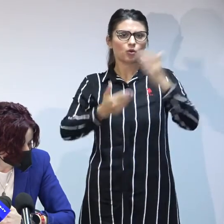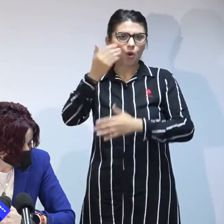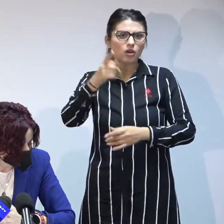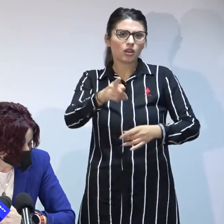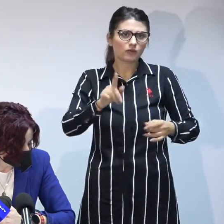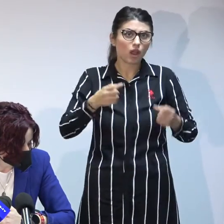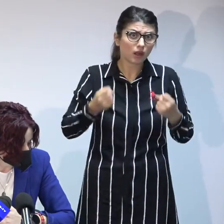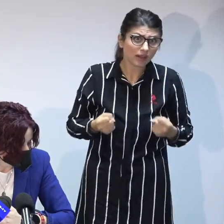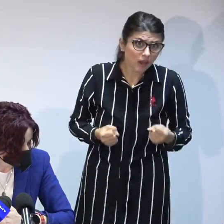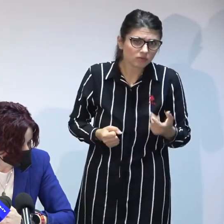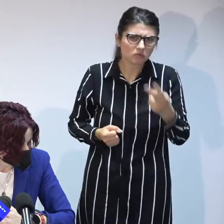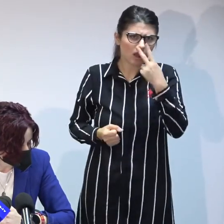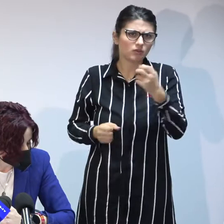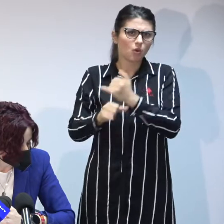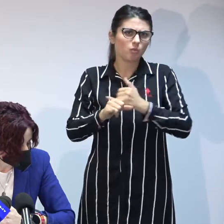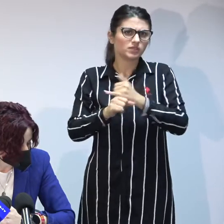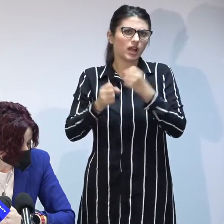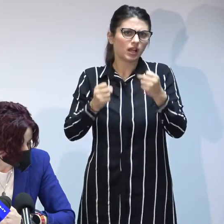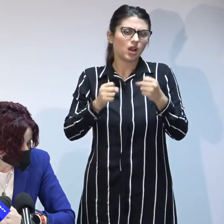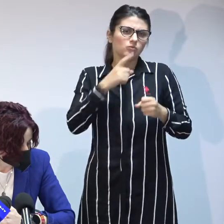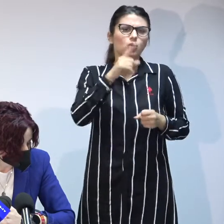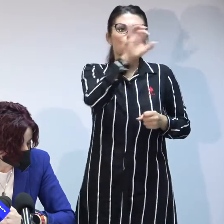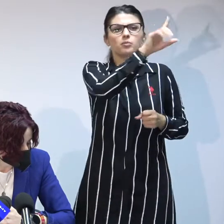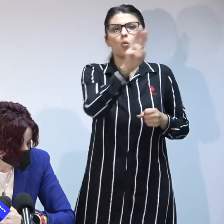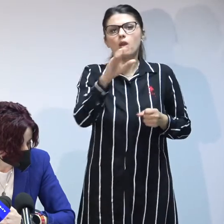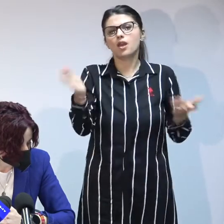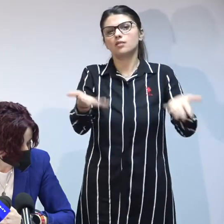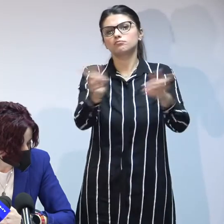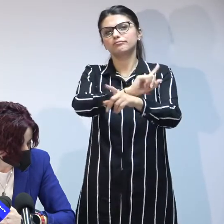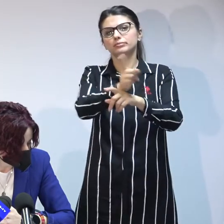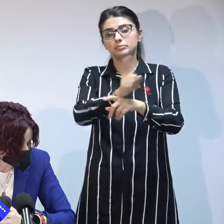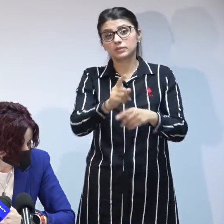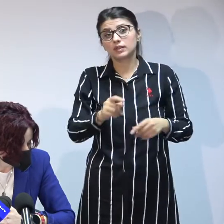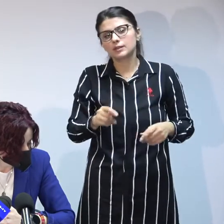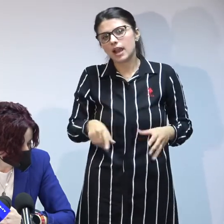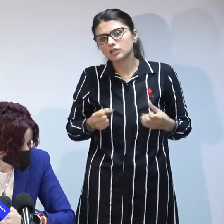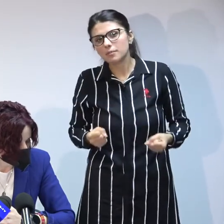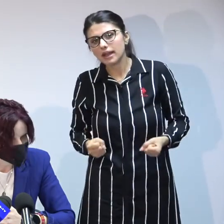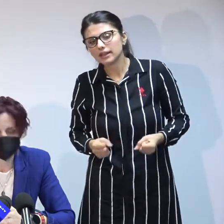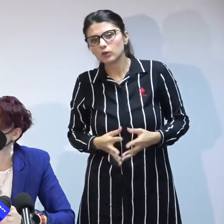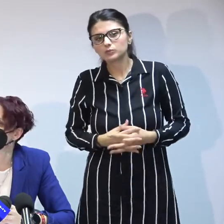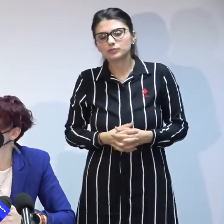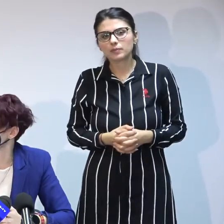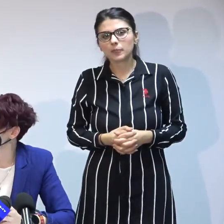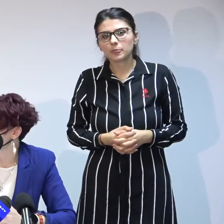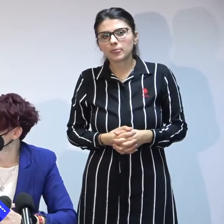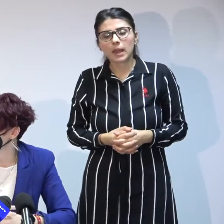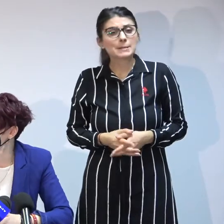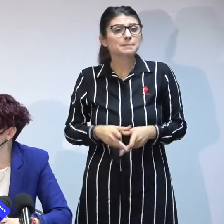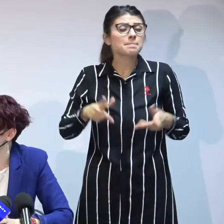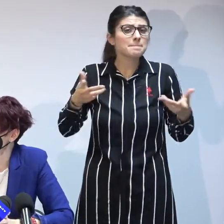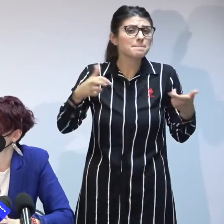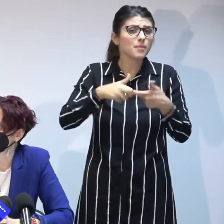putea să fie la fel de dificil dacă ai dus-o din cine știe ce țară din Uniunea Europeană dacă ai dus-o în afară Uniunea Europeană e mai greu decât adopția problema este mai degrabă la criteri